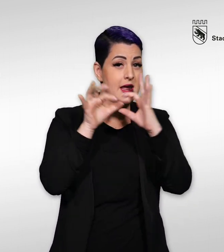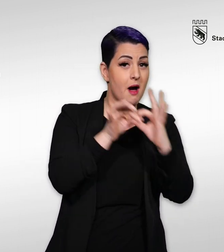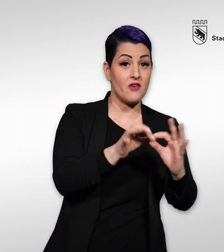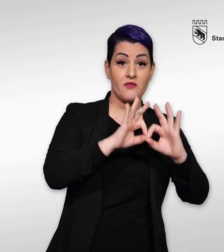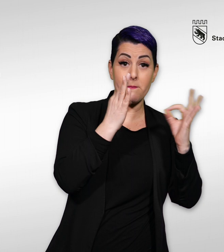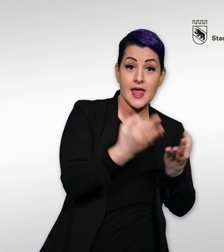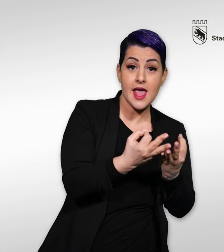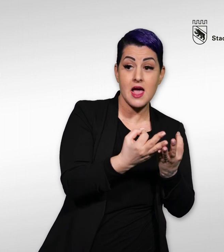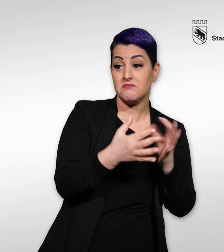Gesundheit?